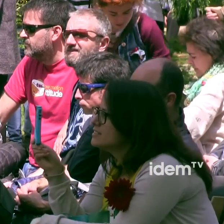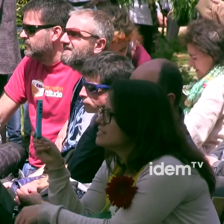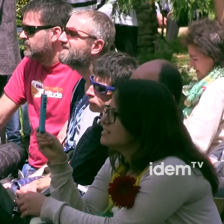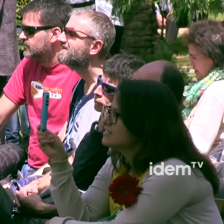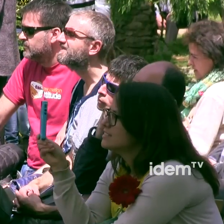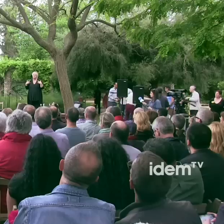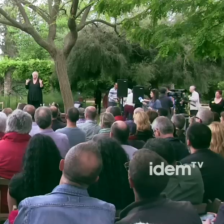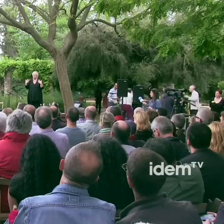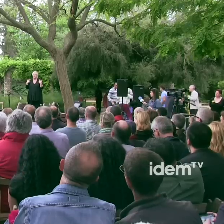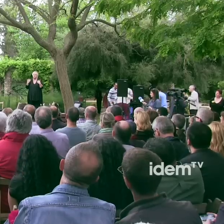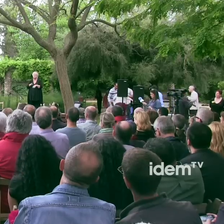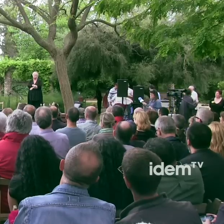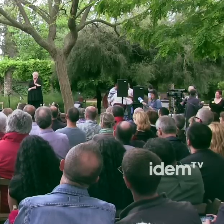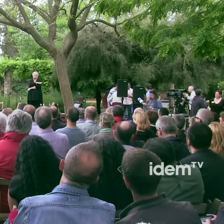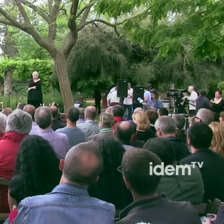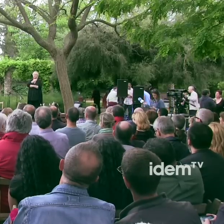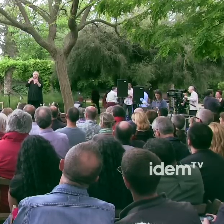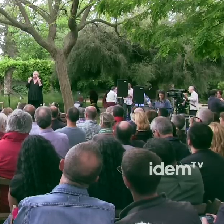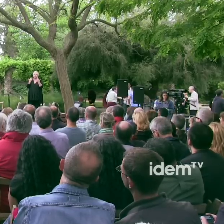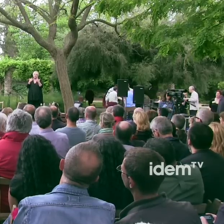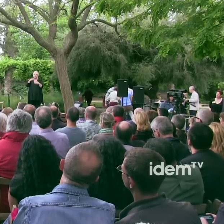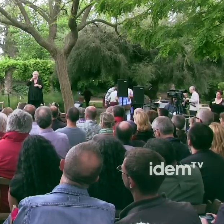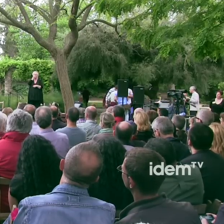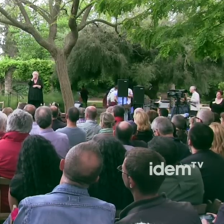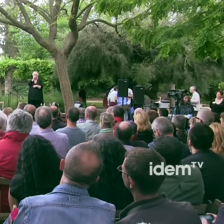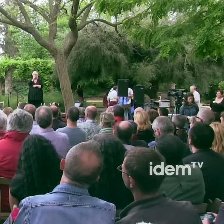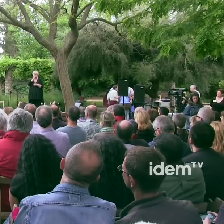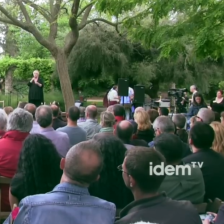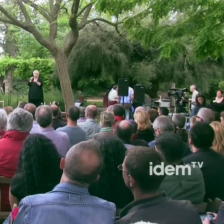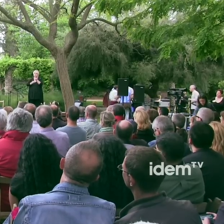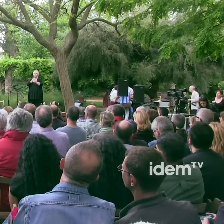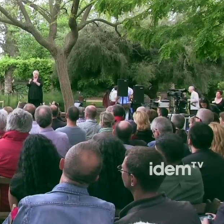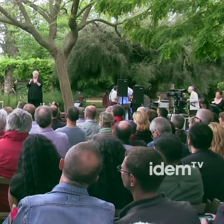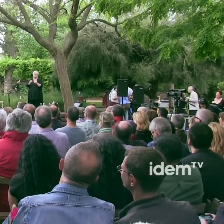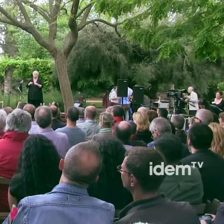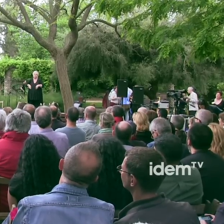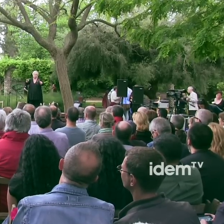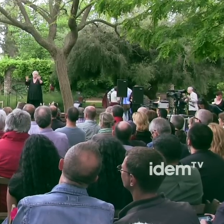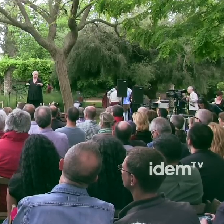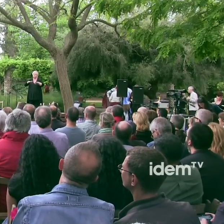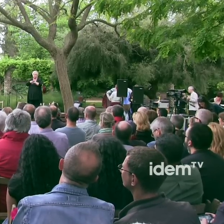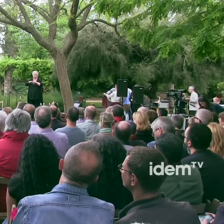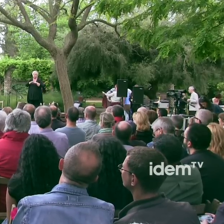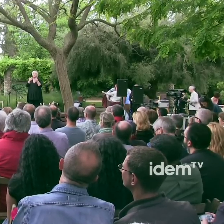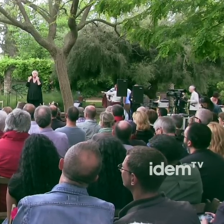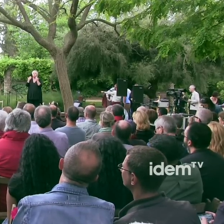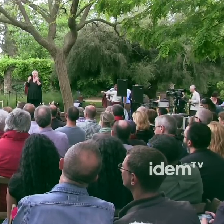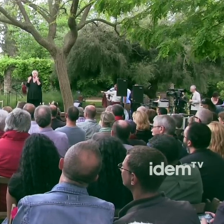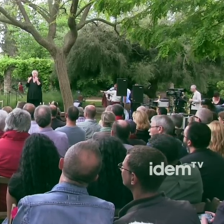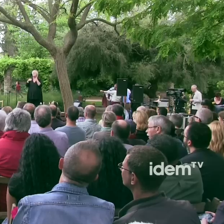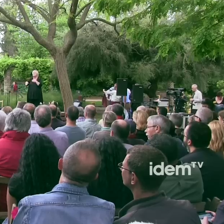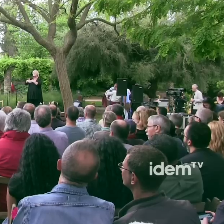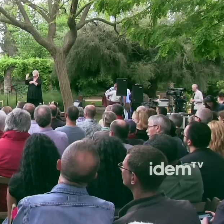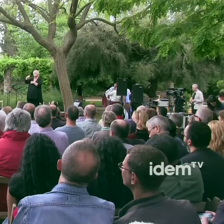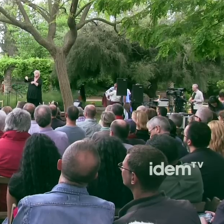gràcies per haver fet cada any del memorial l'esdeveniment més emotiu i esperat gràcies als pioners que ara fa 20 anys algun d'ells